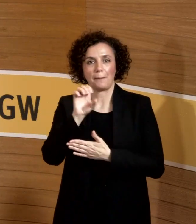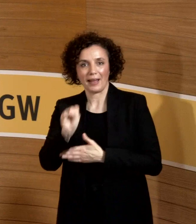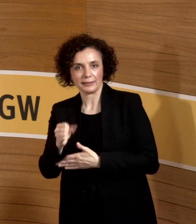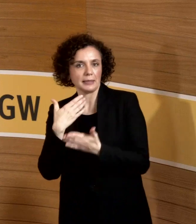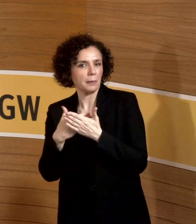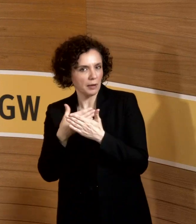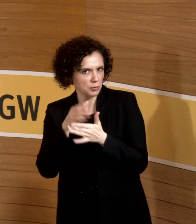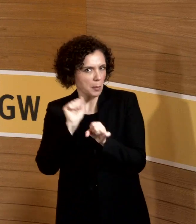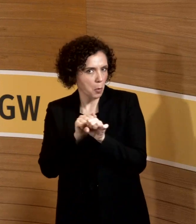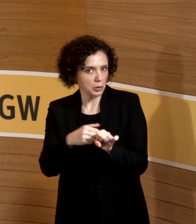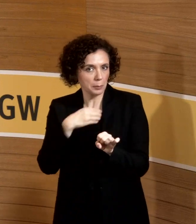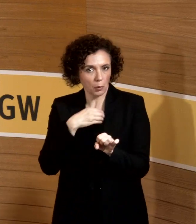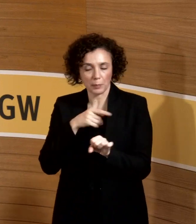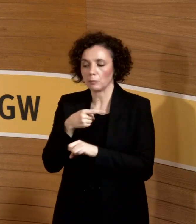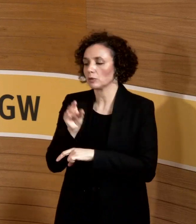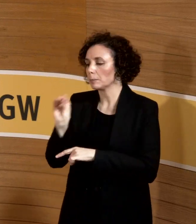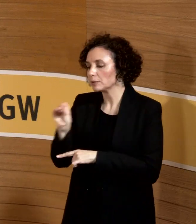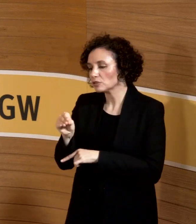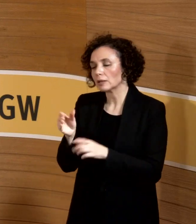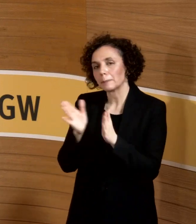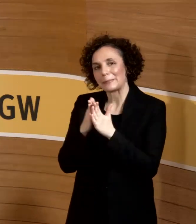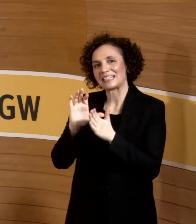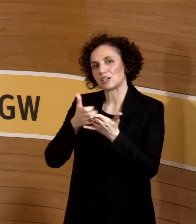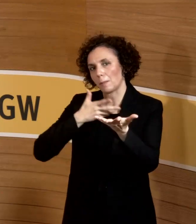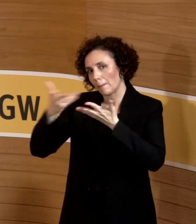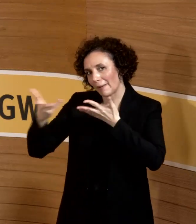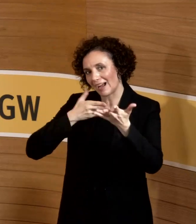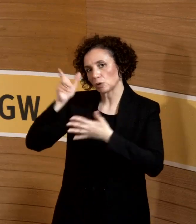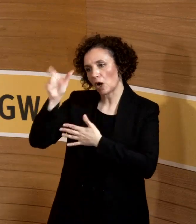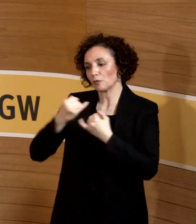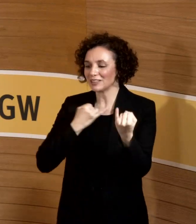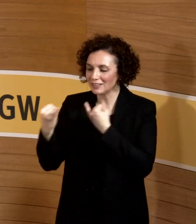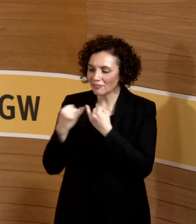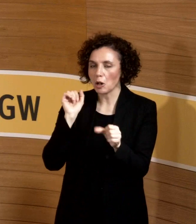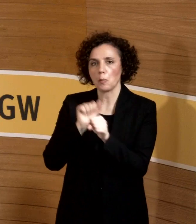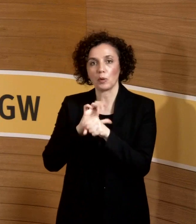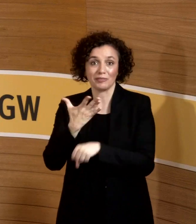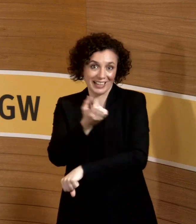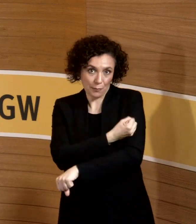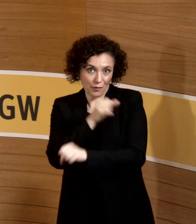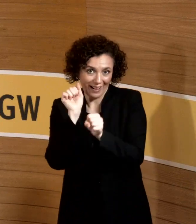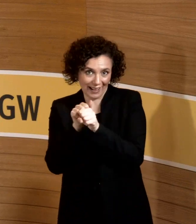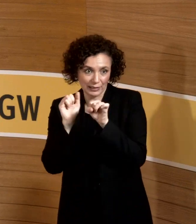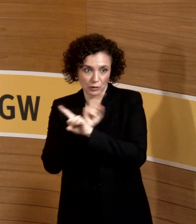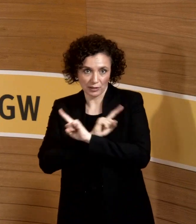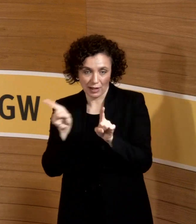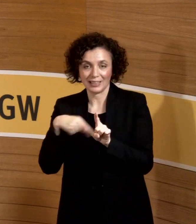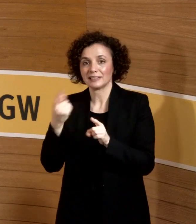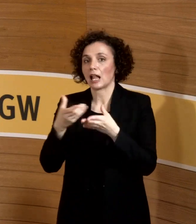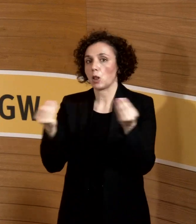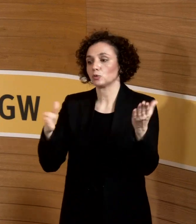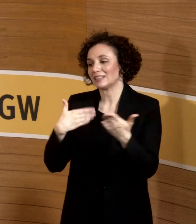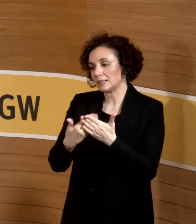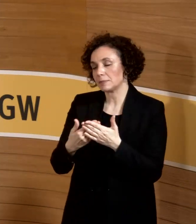wieder, dann sagen wir einfach, lass dich noch mal beraten, ob du nicht doch impfbar bist. Manchmal löst es sich darüber, manchmal kann man Patienten